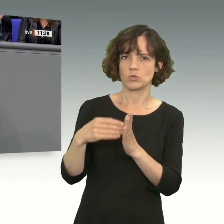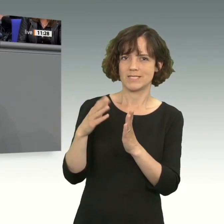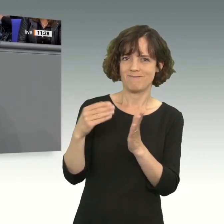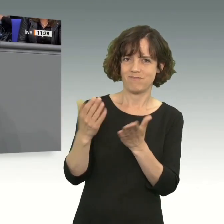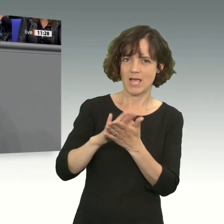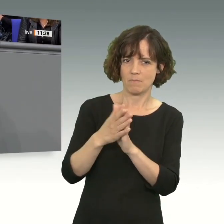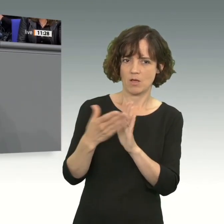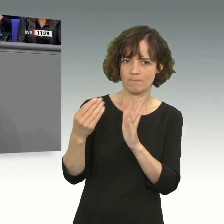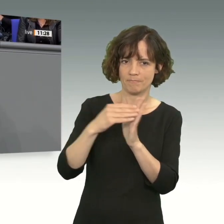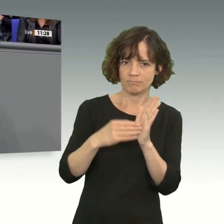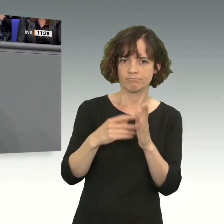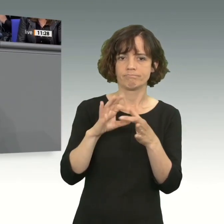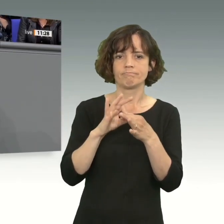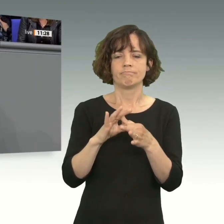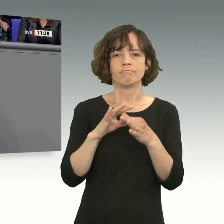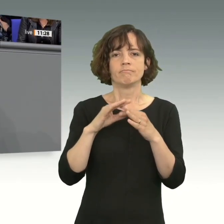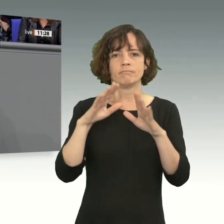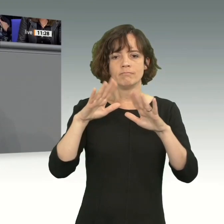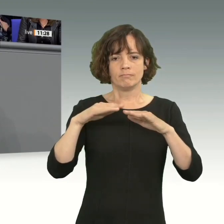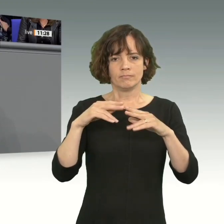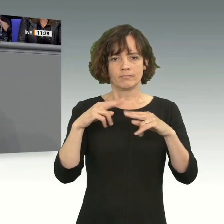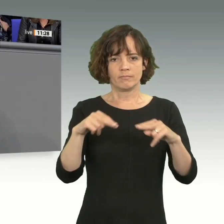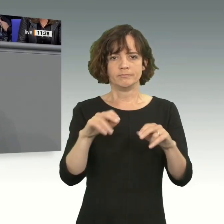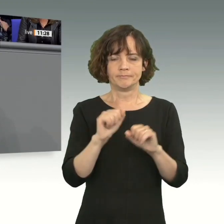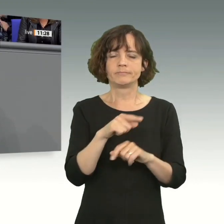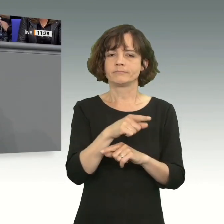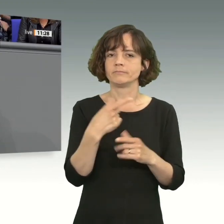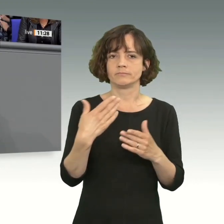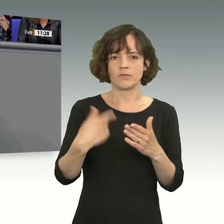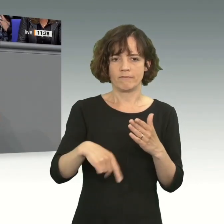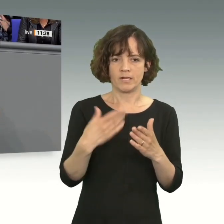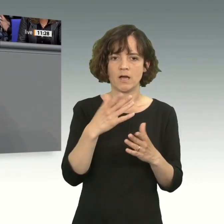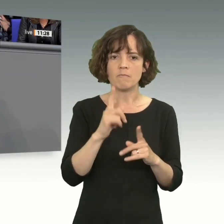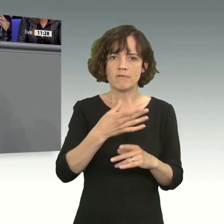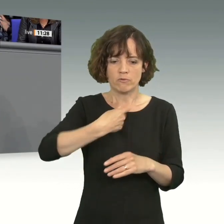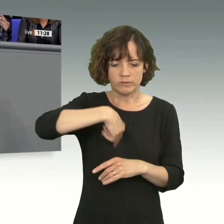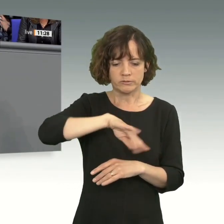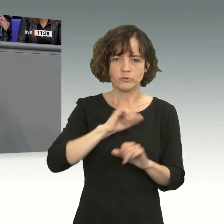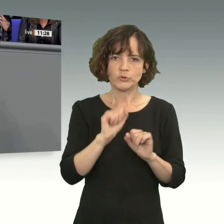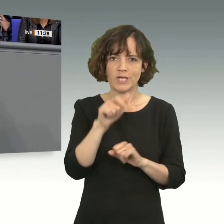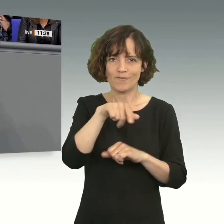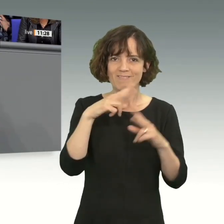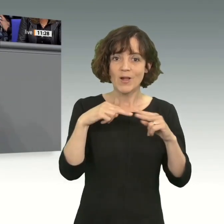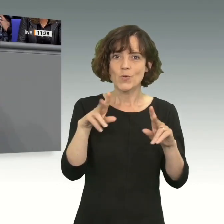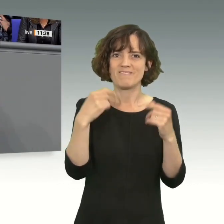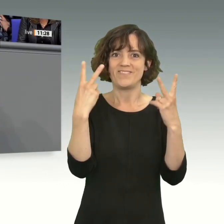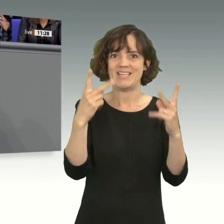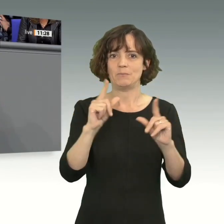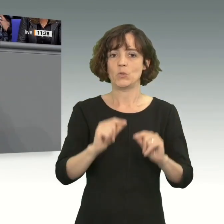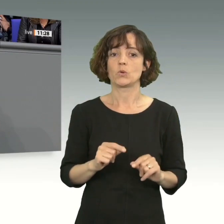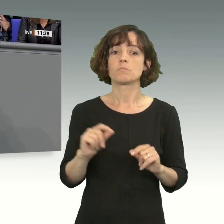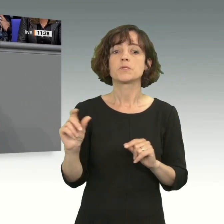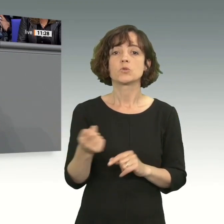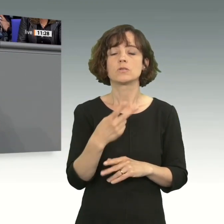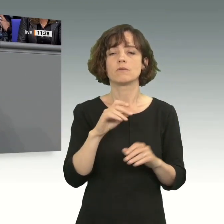Zusatzvereinbarung zum Schutz des Regenwaldes aber noch aus. Für uns aber ist der Schutz der Wälder von herausgehobener Bedeutung, besonders